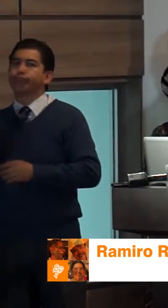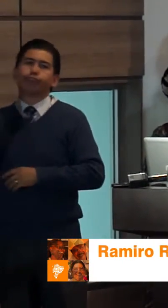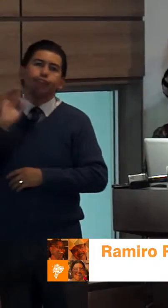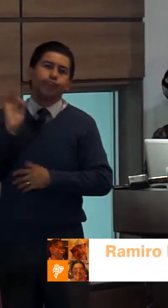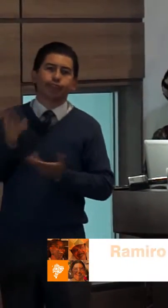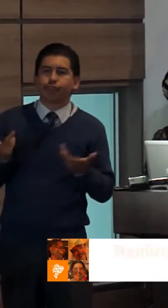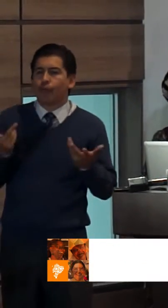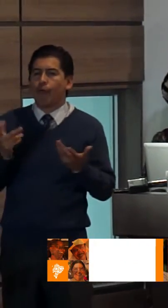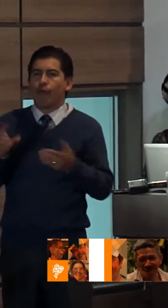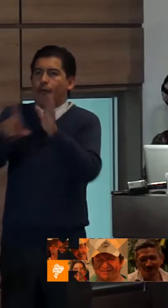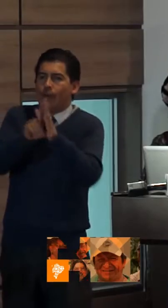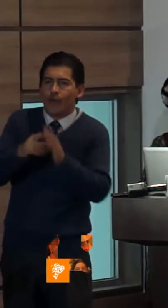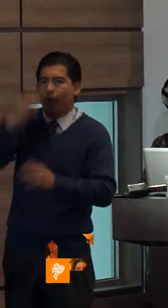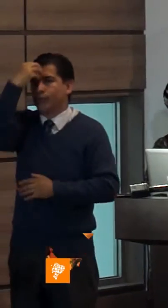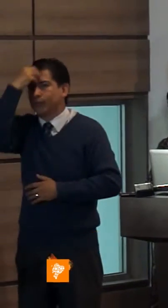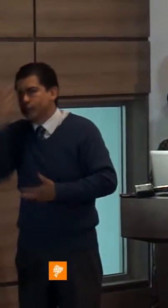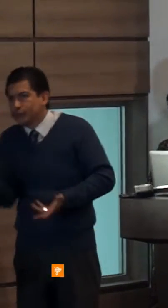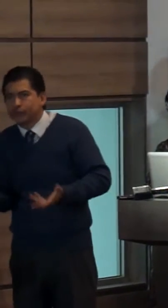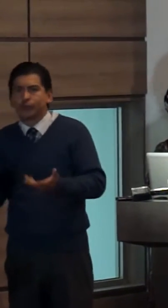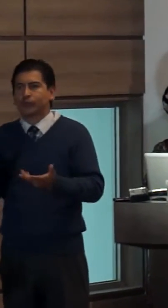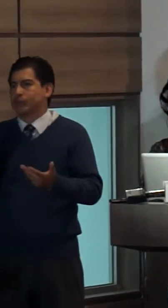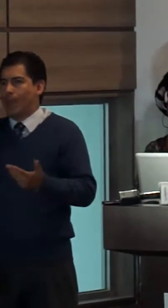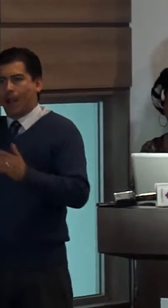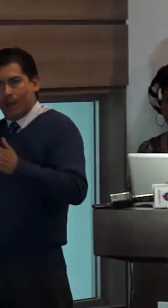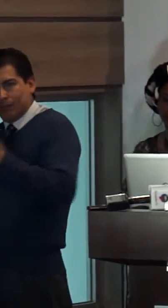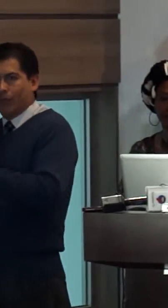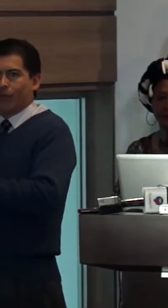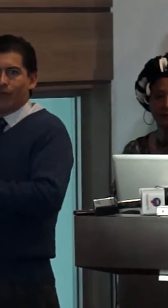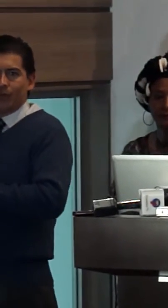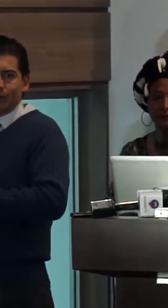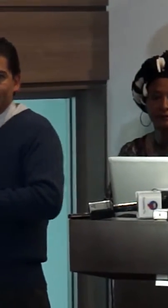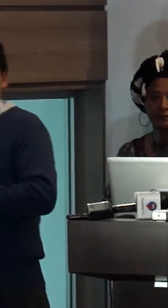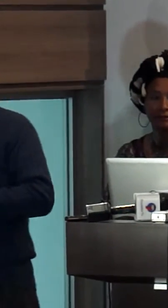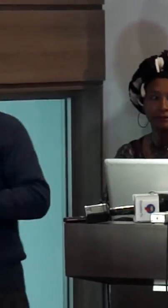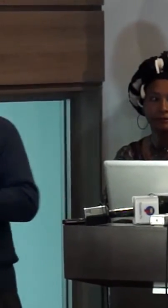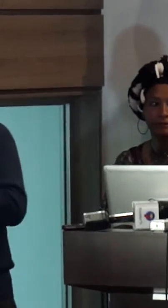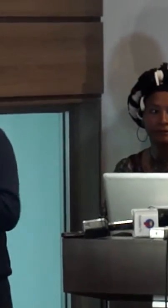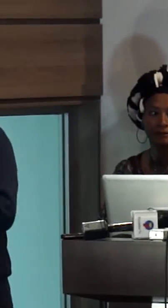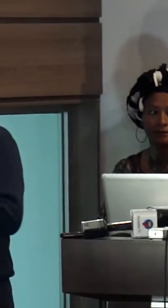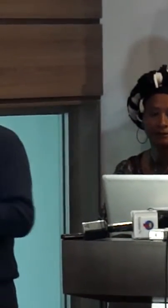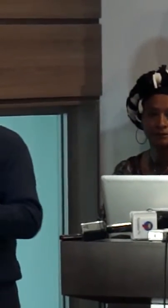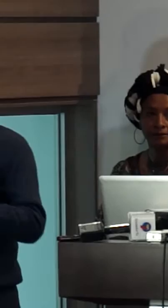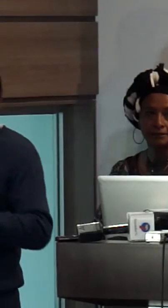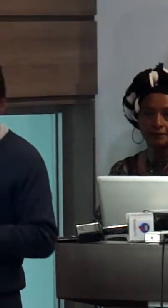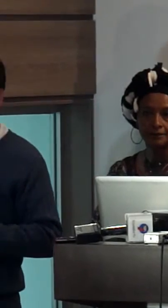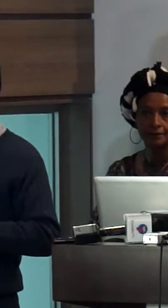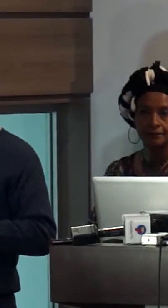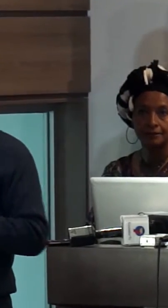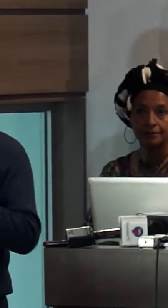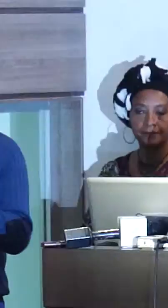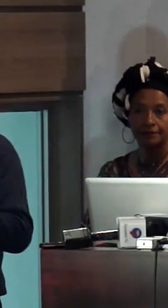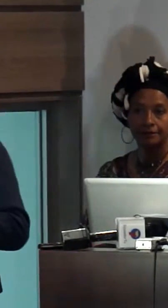política pública de educación de nuestros niños, los jóvenes en las escuelas, en los colegios, en las universidades siempre